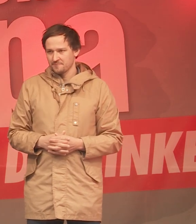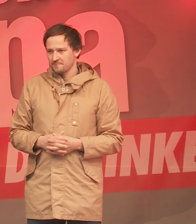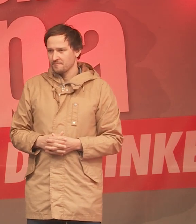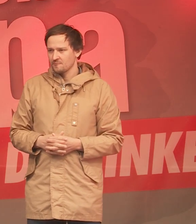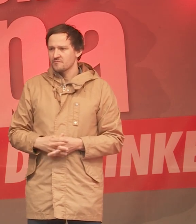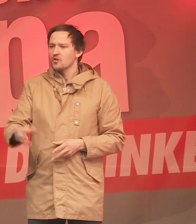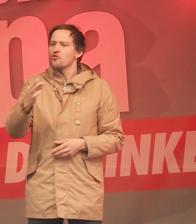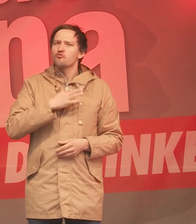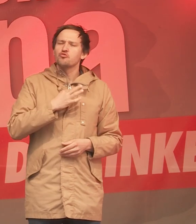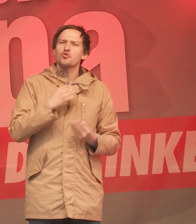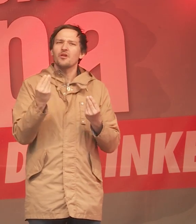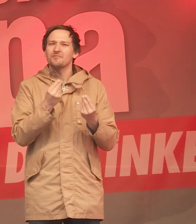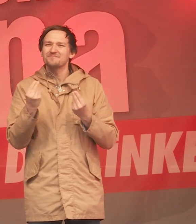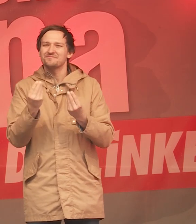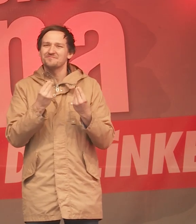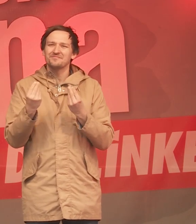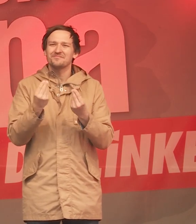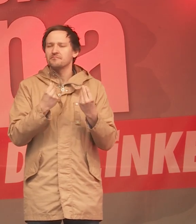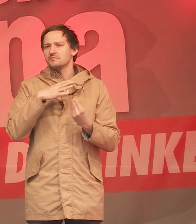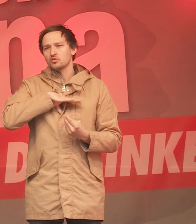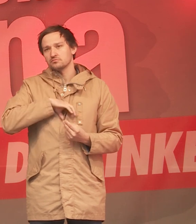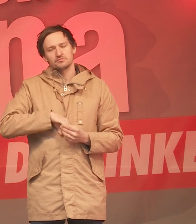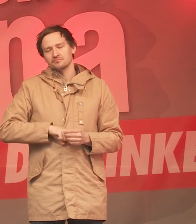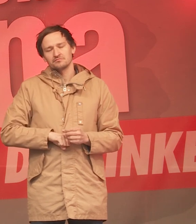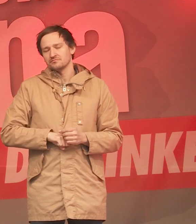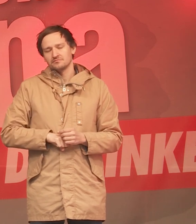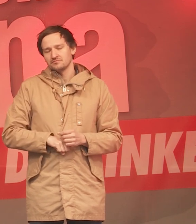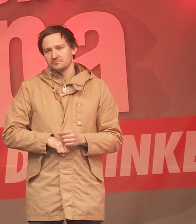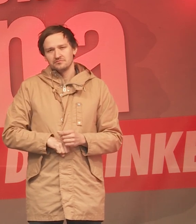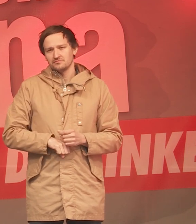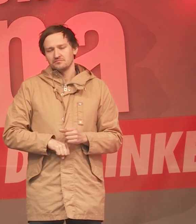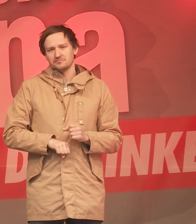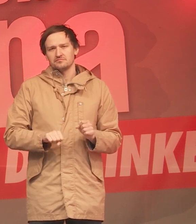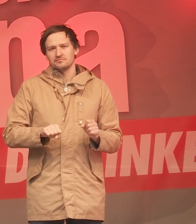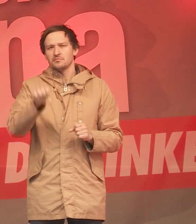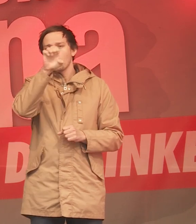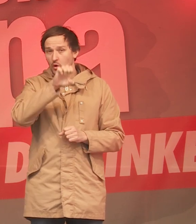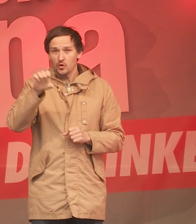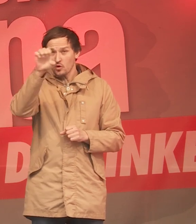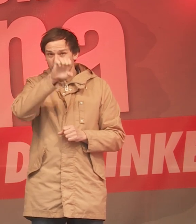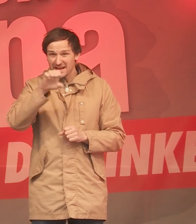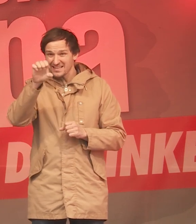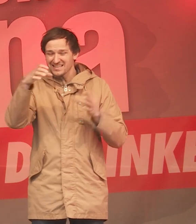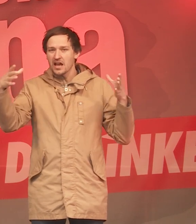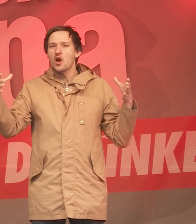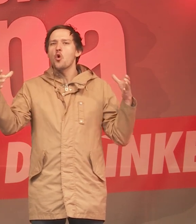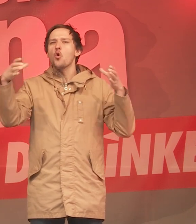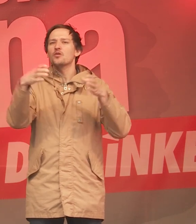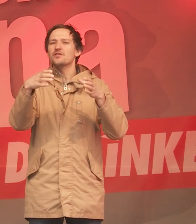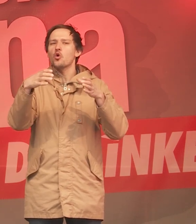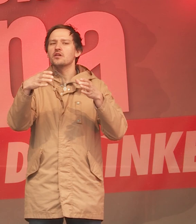Ich finde, dass es unerträglich ist, wenn die Europäische Union hauptsächlich über